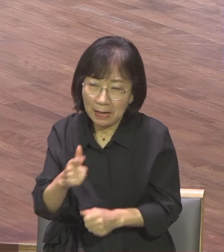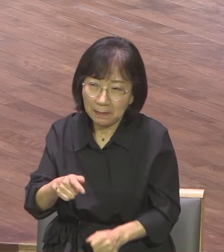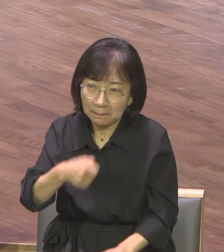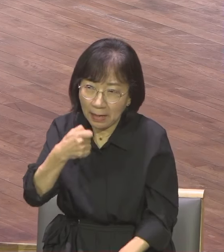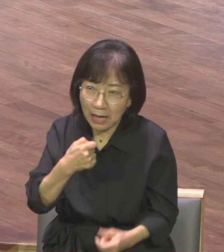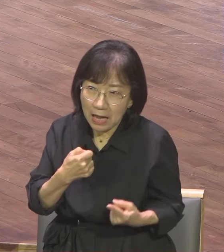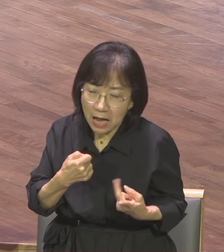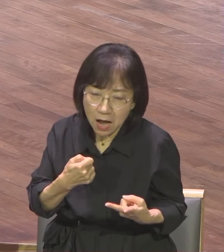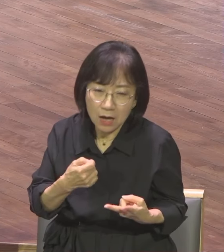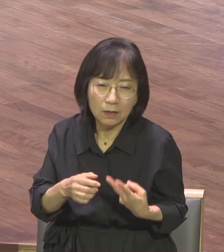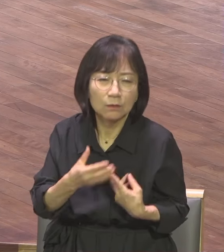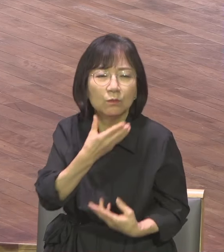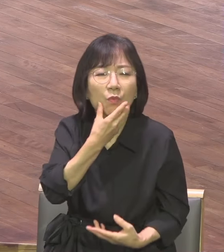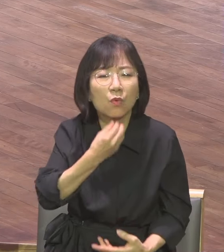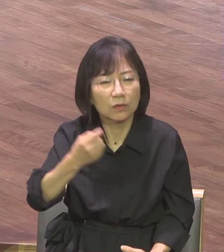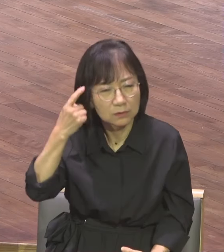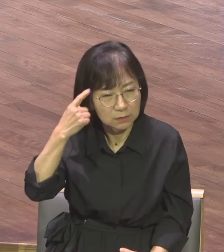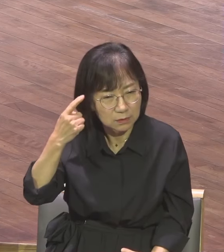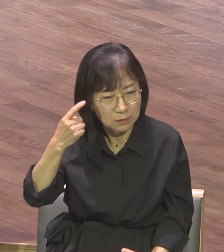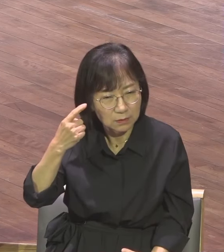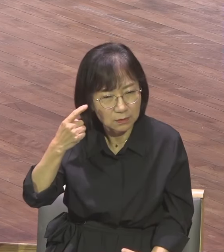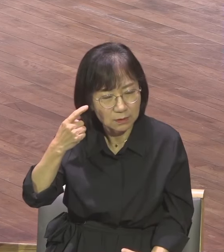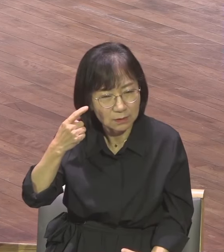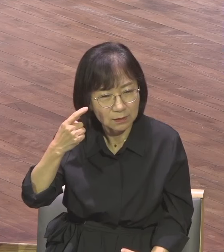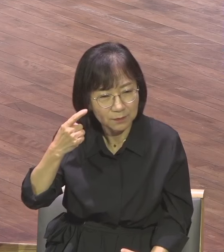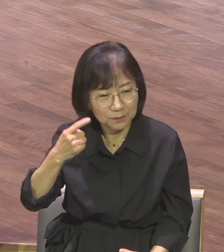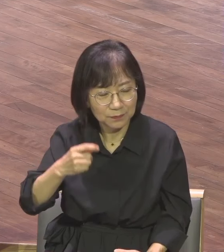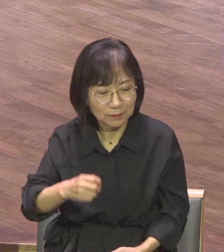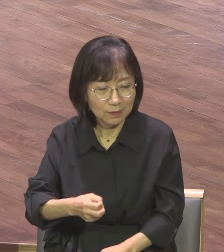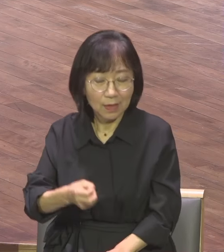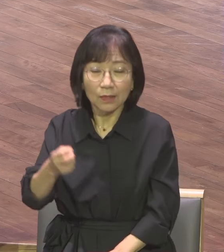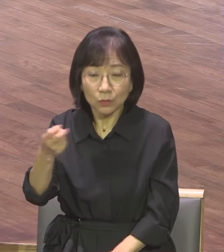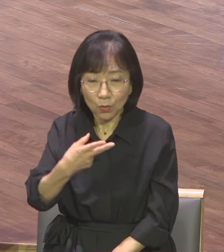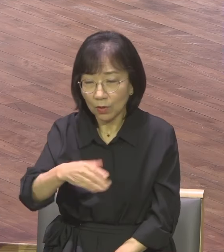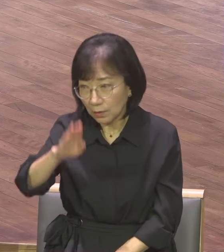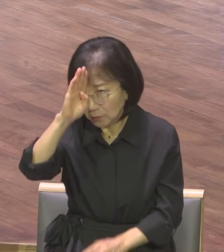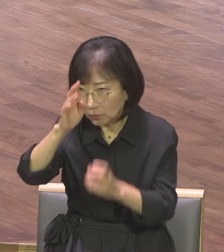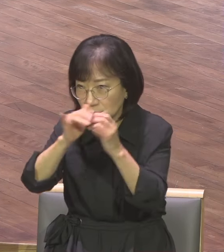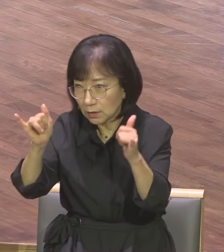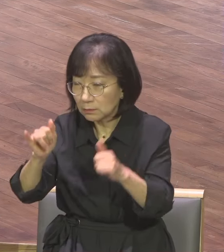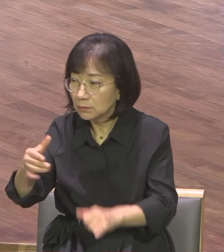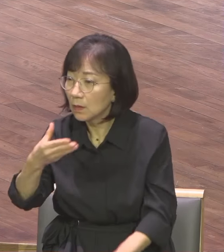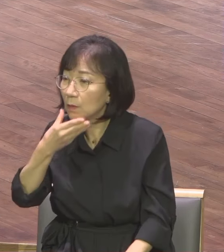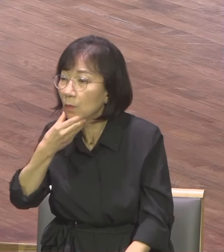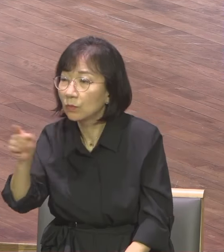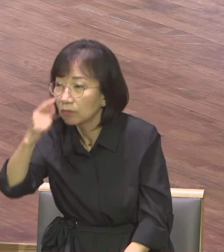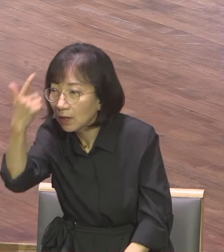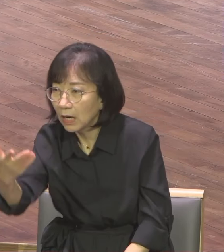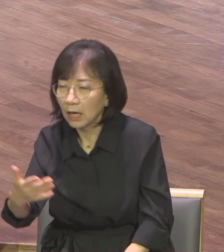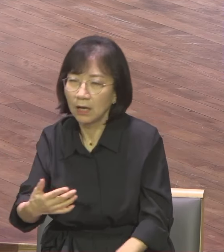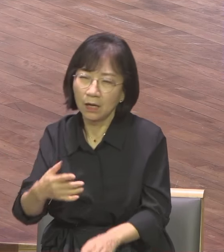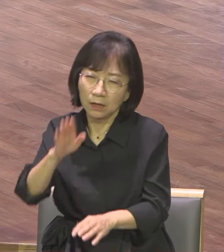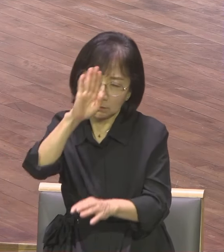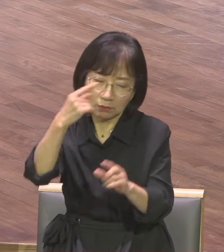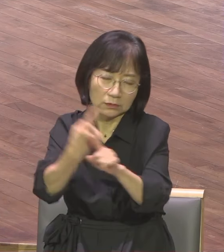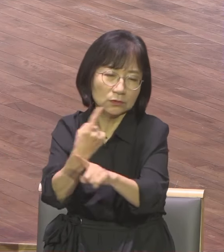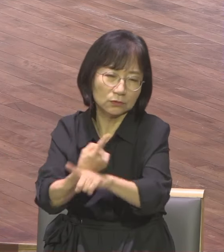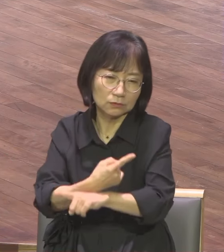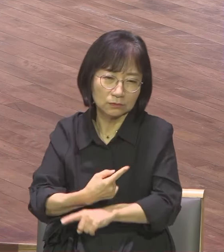물질보다 더 중요한 건 치유되는 거예요 그게 복이에요 나라마다 가정마다 복의 기준이